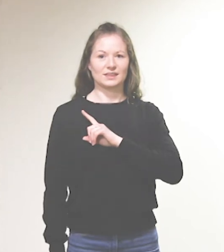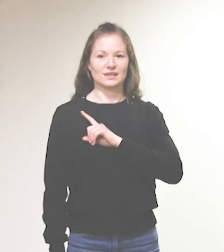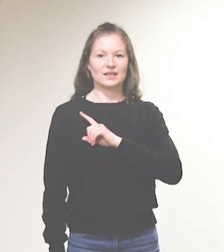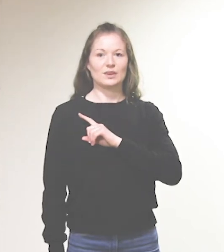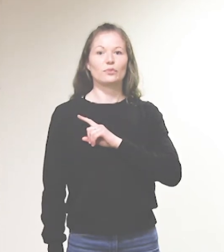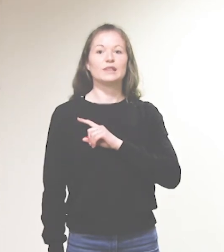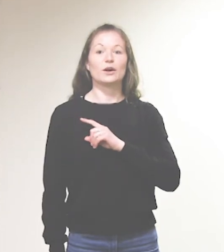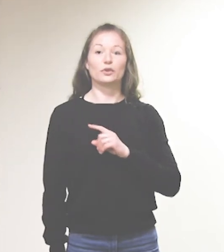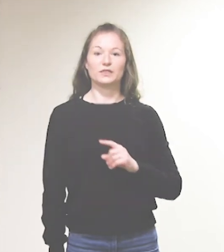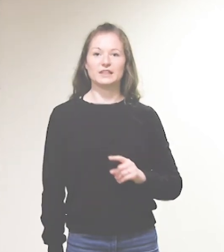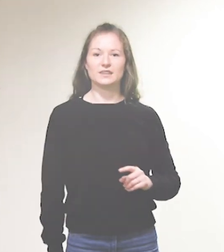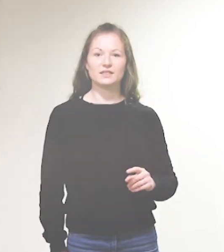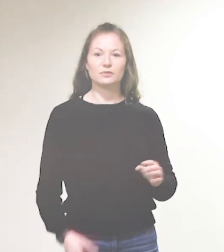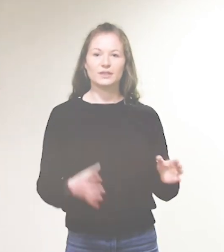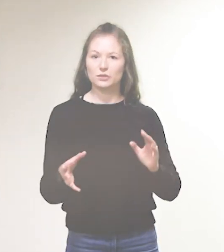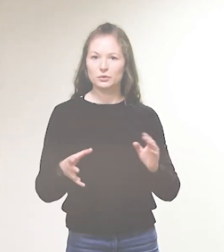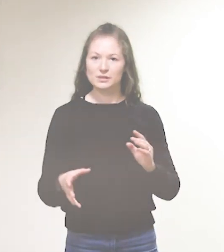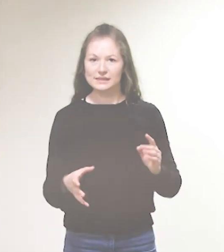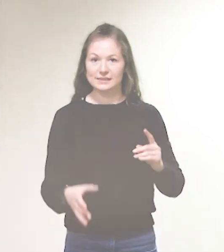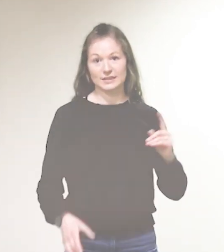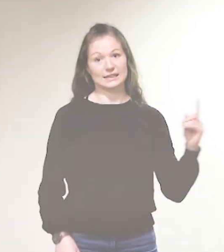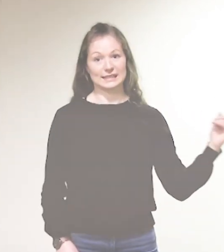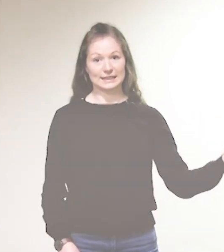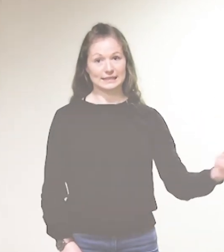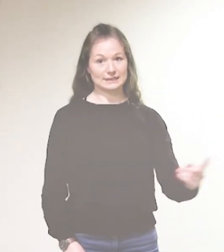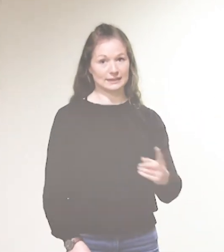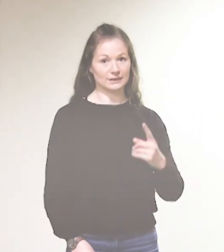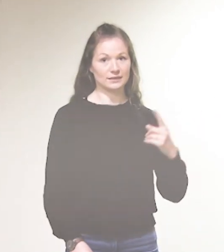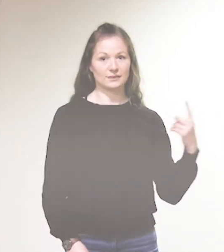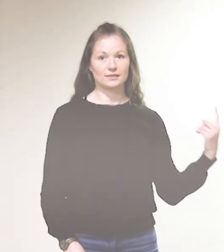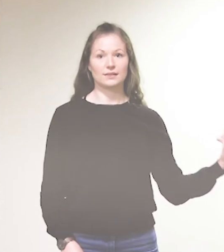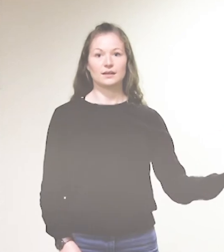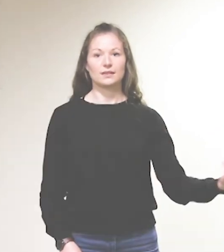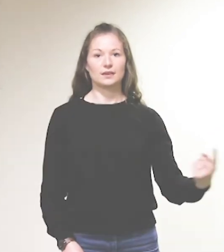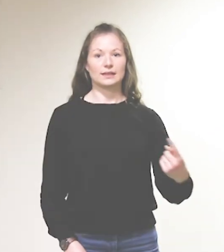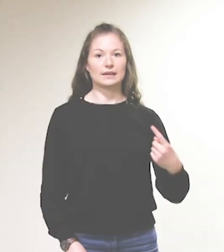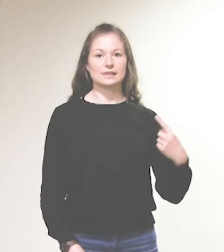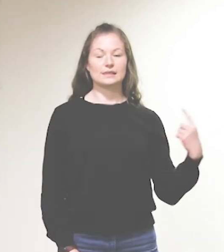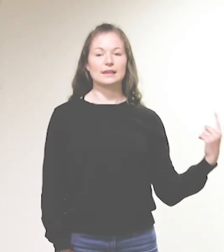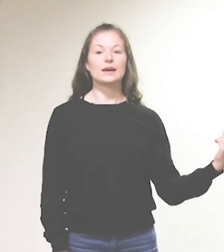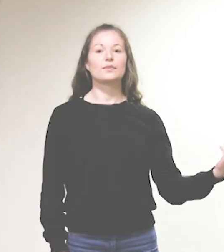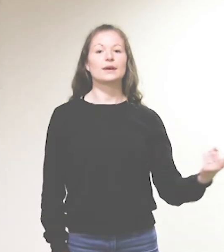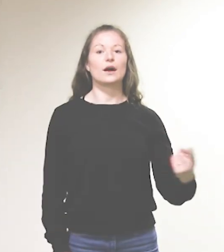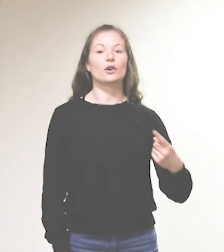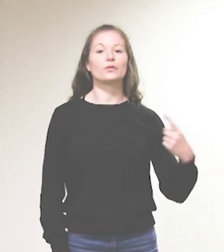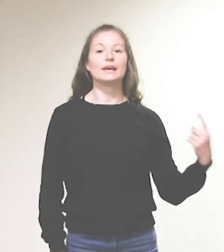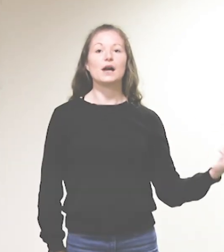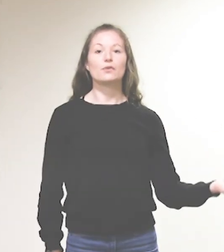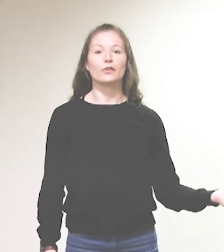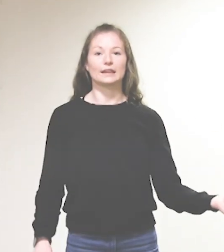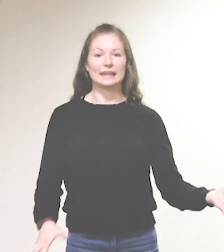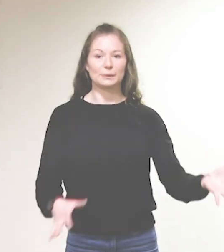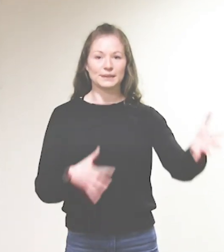Wie auch wir. Wir und uns ist wieder die gleiche Geste. Wie auch wir vergeben